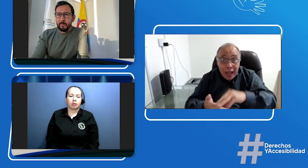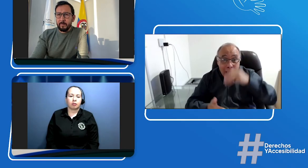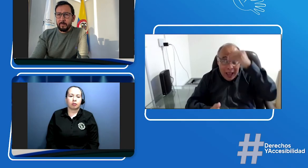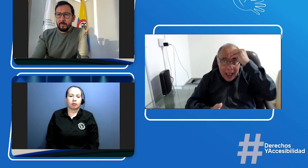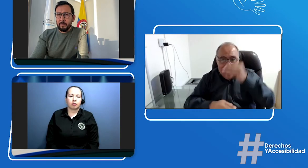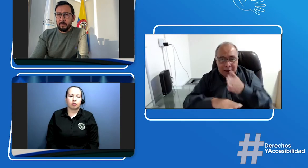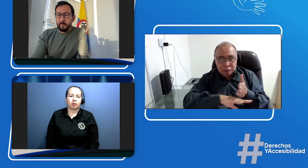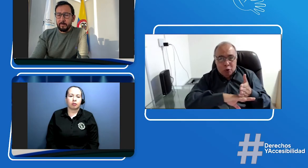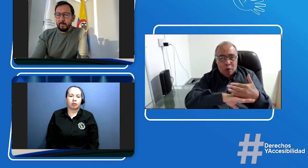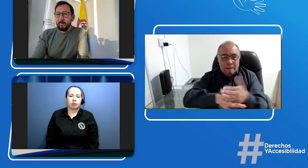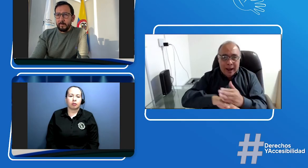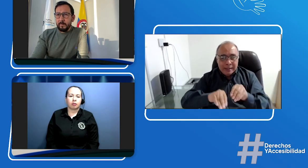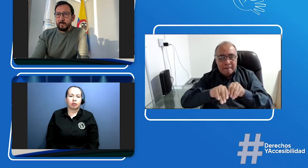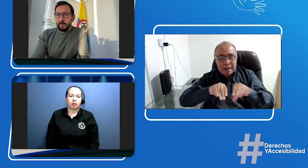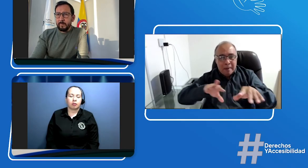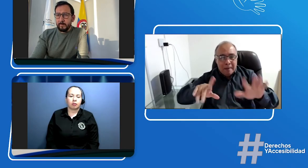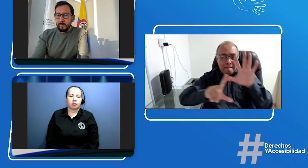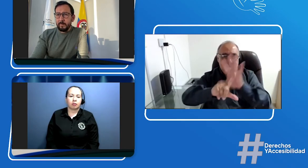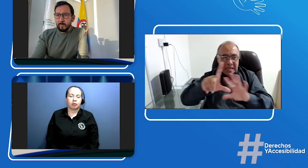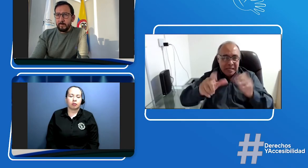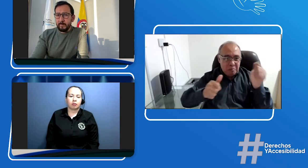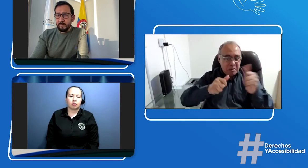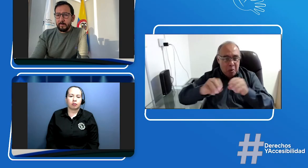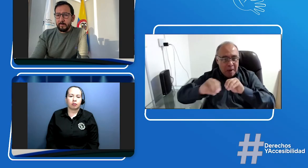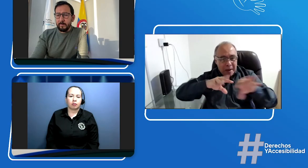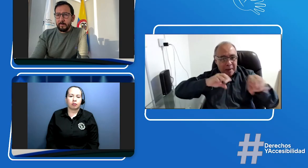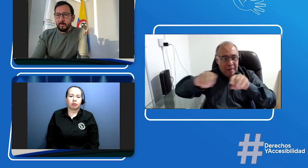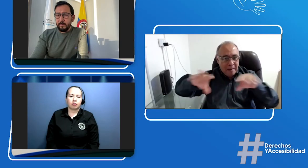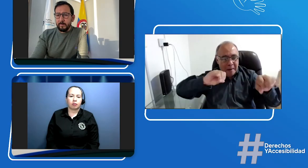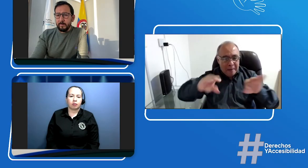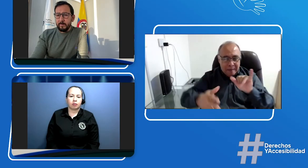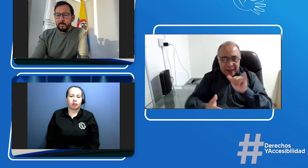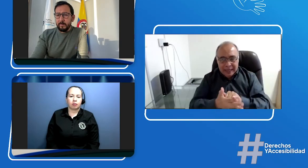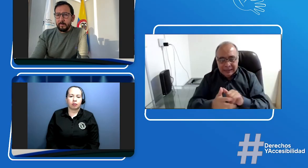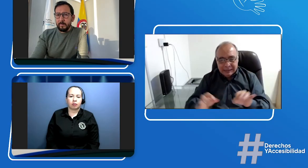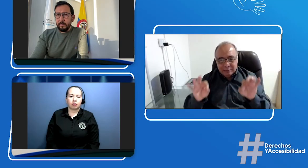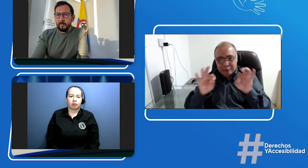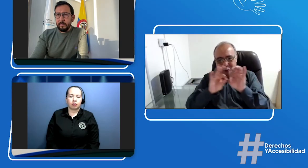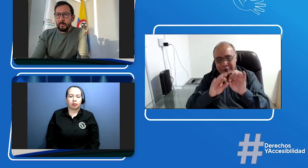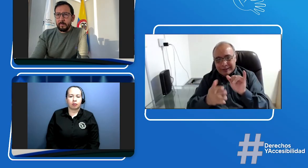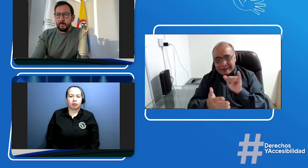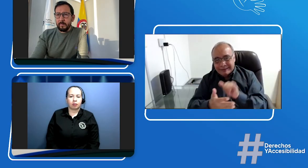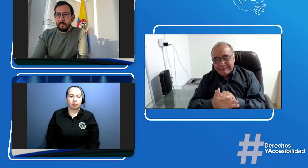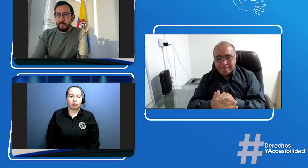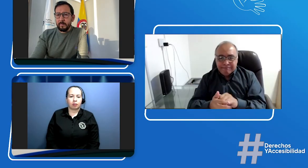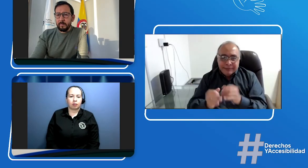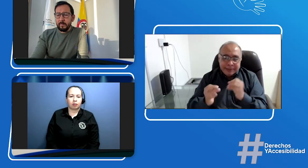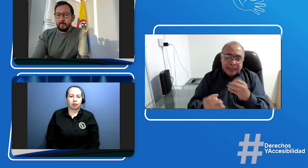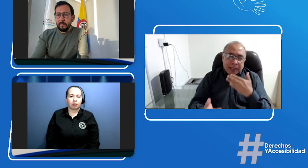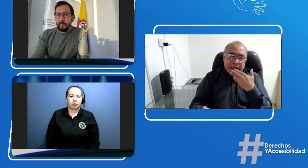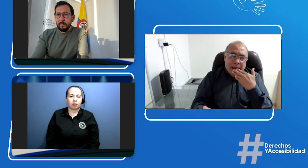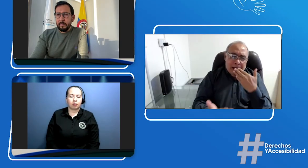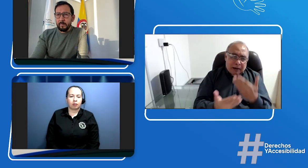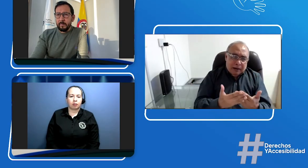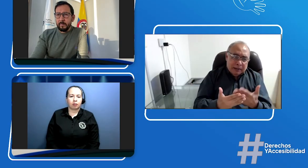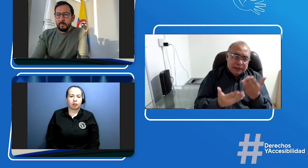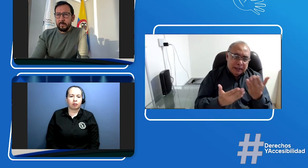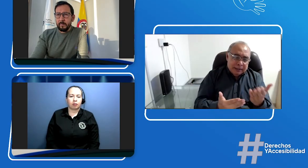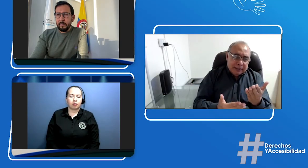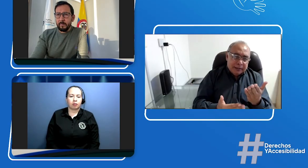que con el tiempo pues va a haber este aprendizaje quienes ya la logren sacar inicialmente también compartan su aprendizaje y su experiencia con